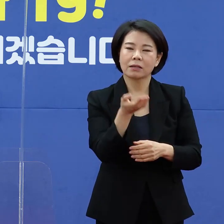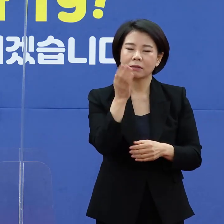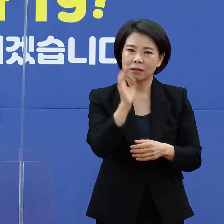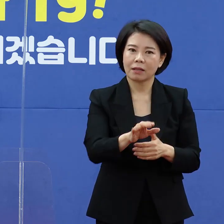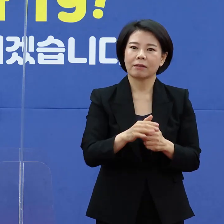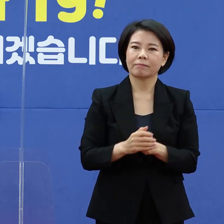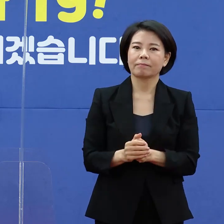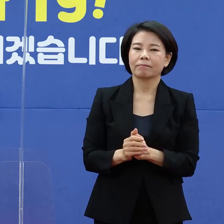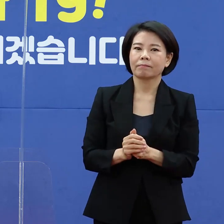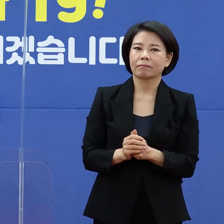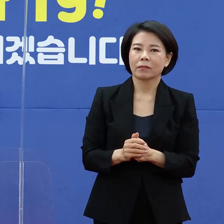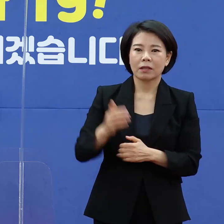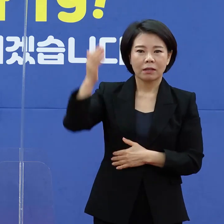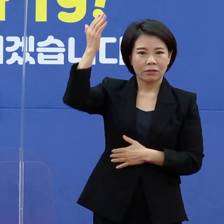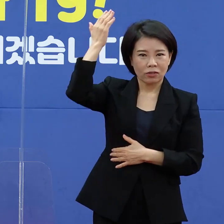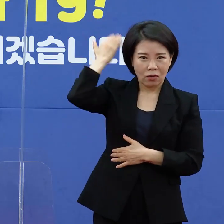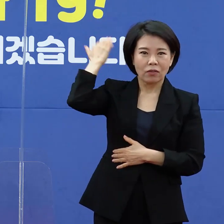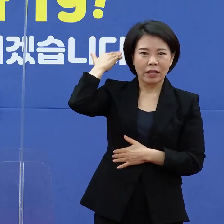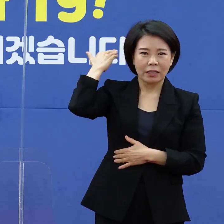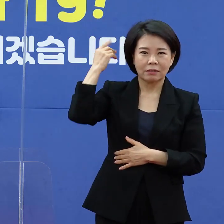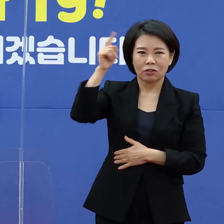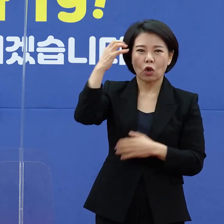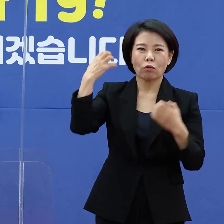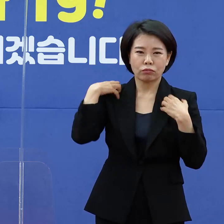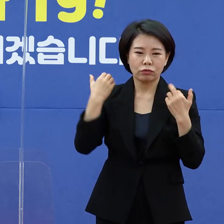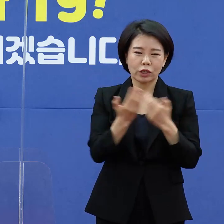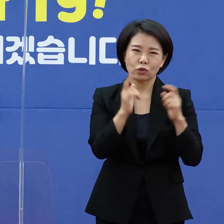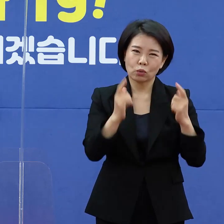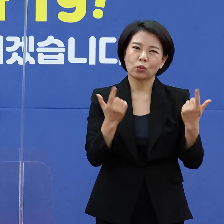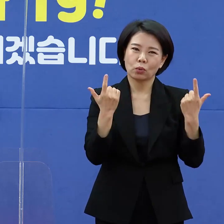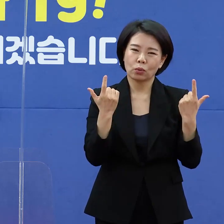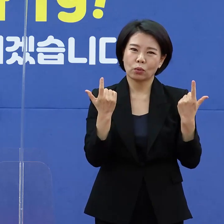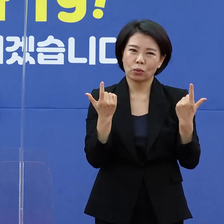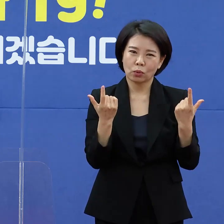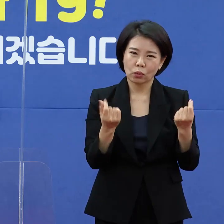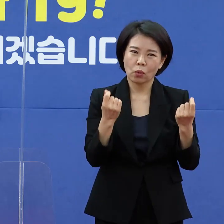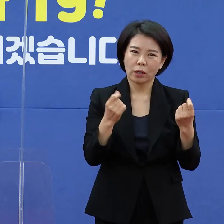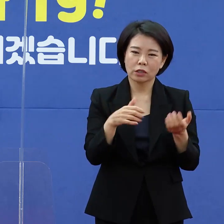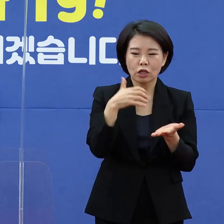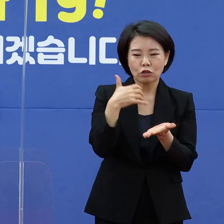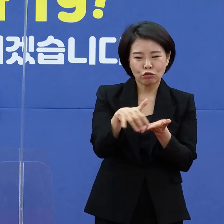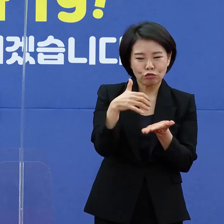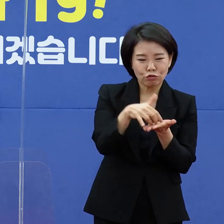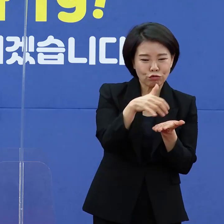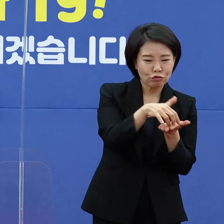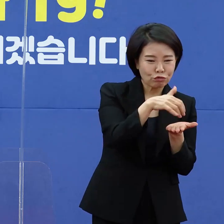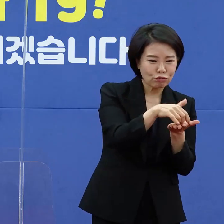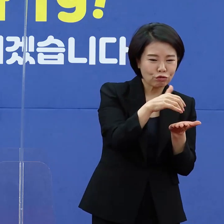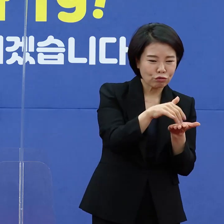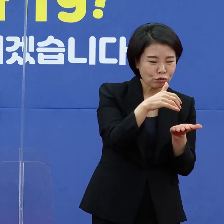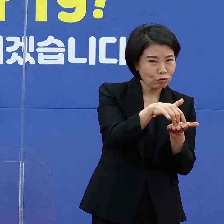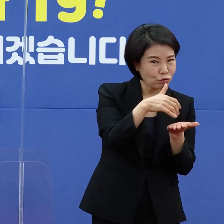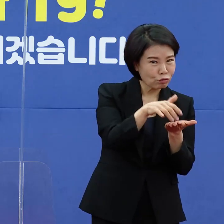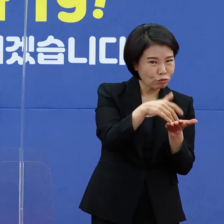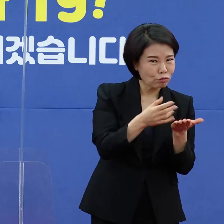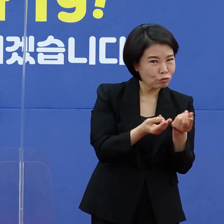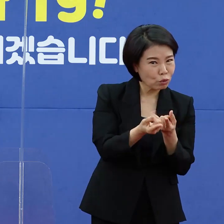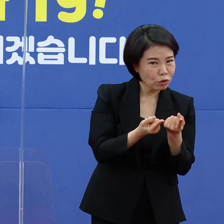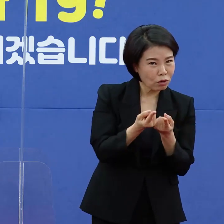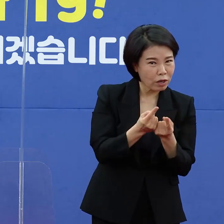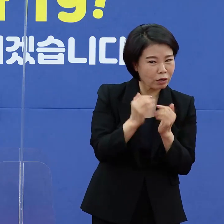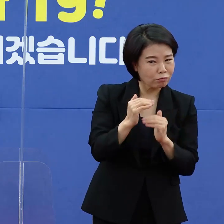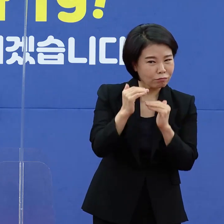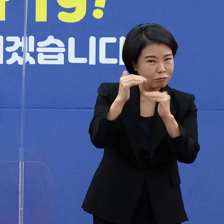전에는 이제 정부도 그렇고 우리도도 그렇고 몇 명 몇 명 이렇게 단계별로 대응 전략을 짰는데